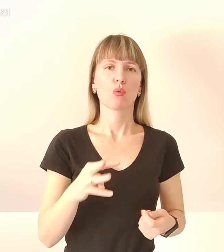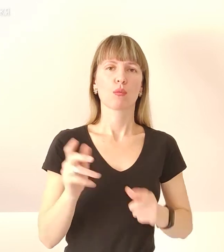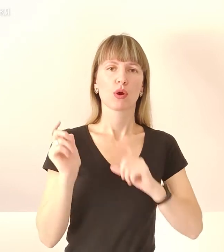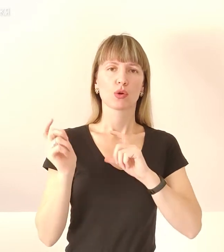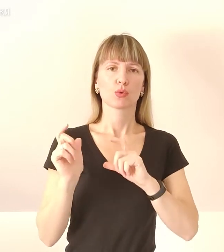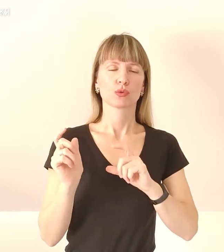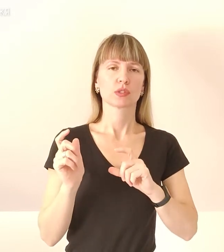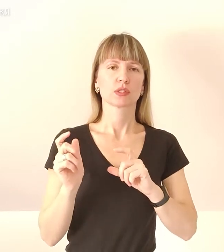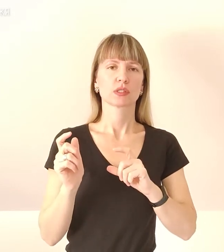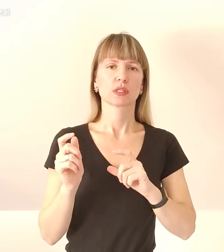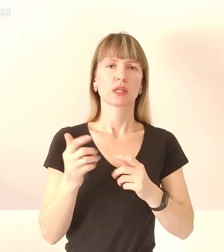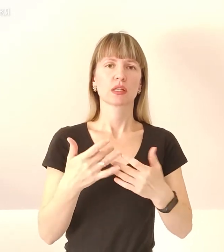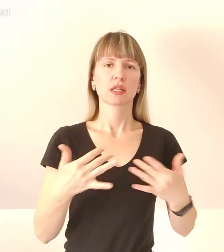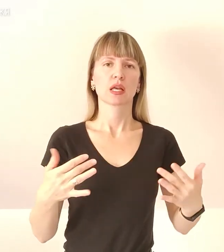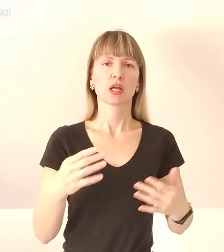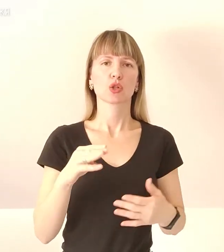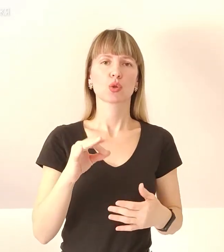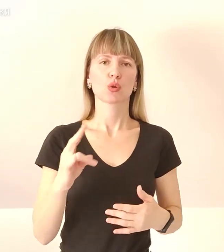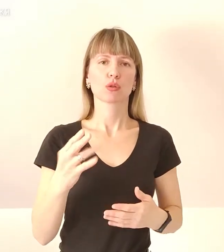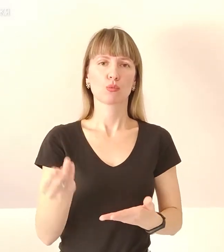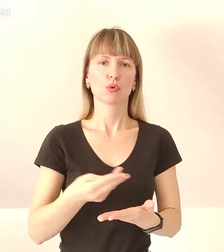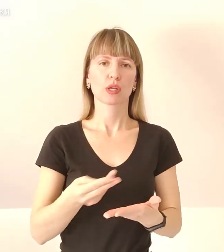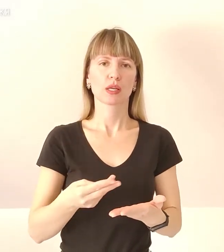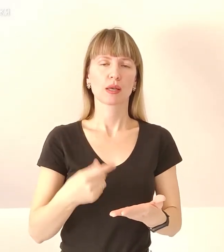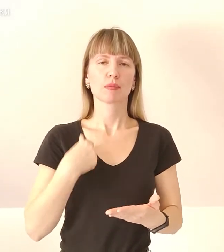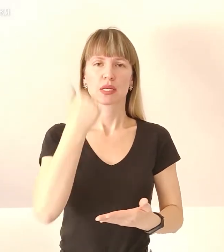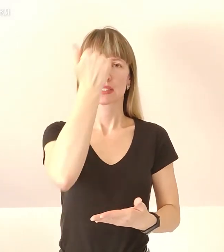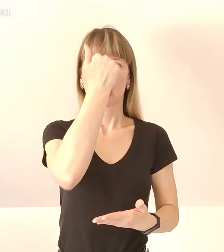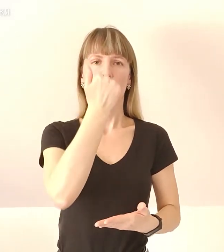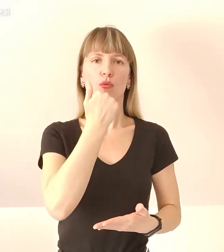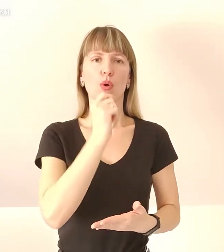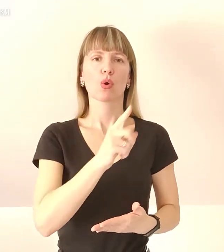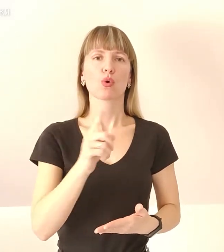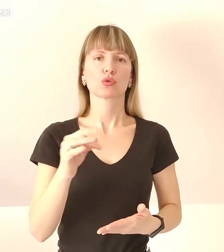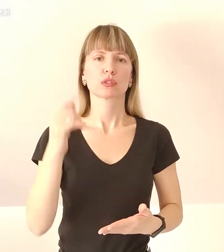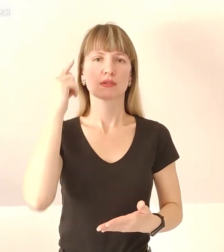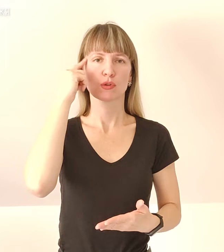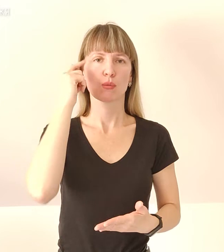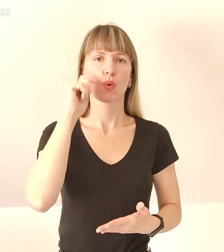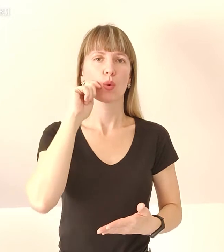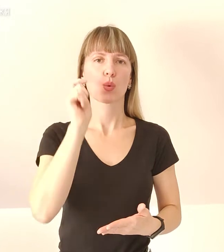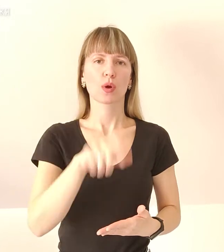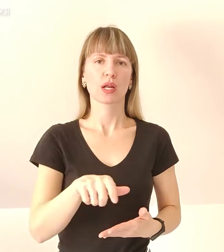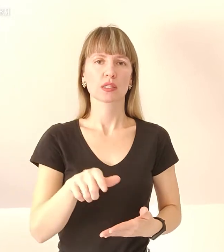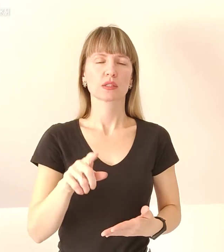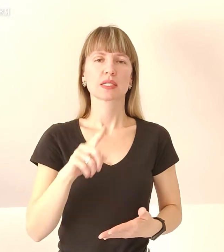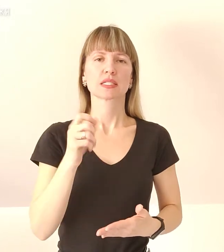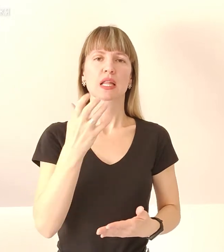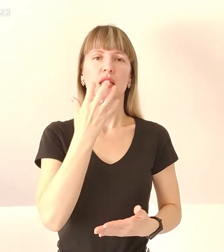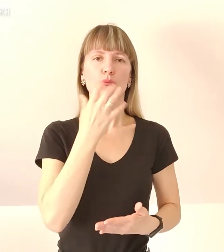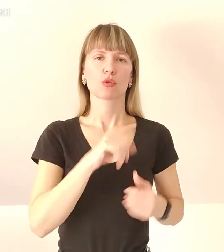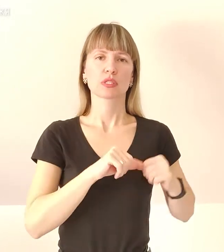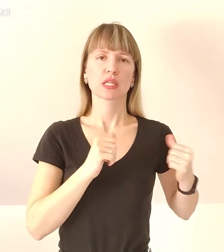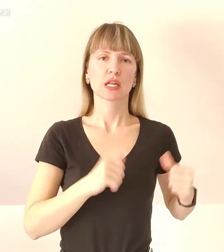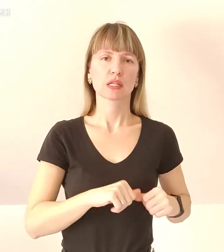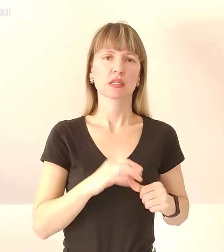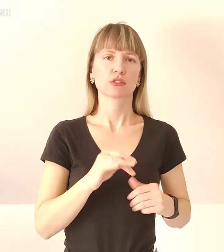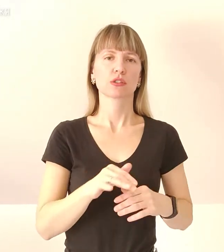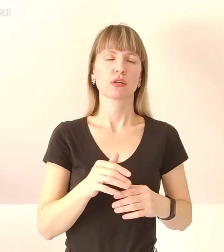а саме декілька тонн муки. Ми дякуємо кожному свідомому українцю за тепло середця та щиро допомогу.